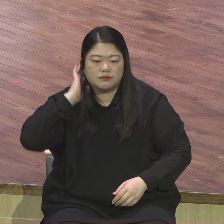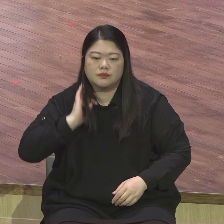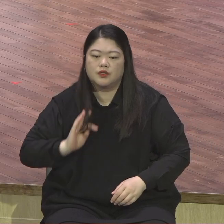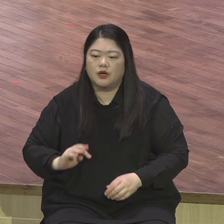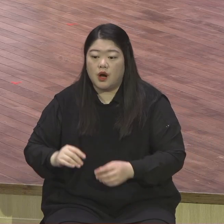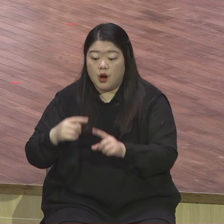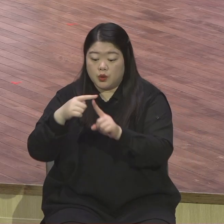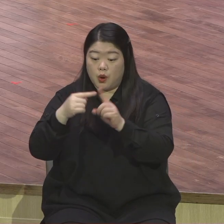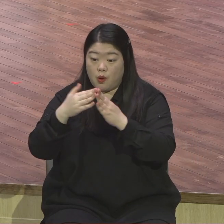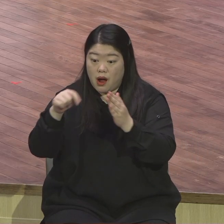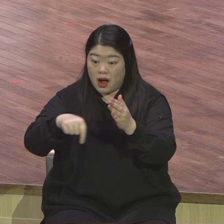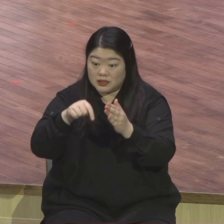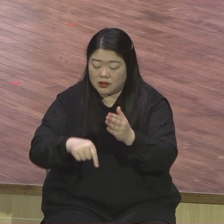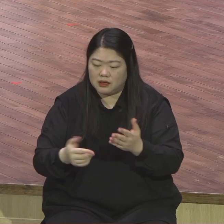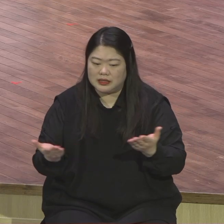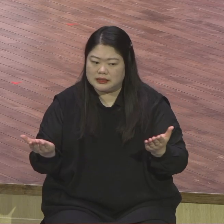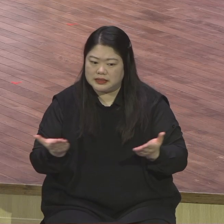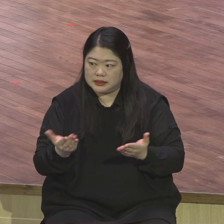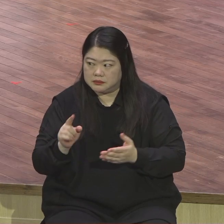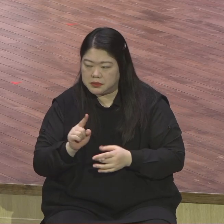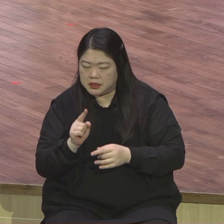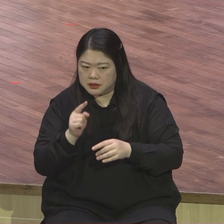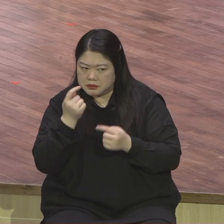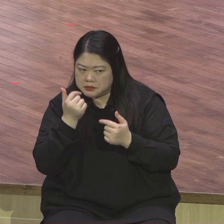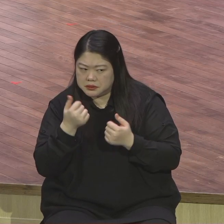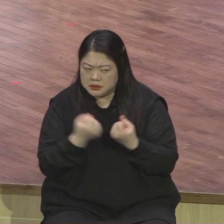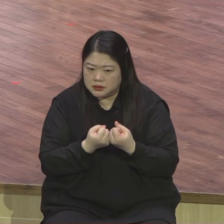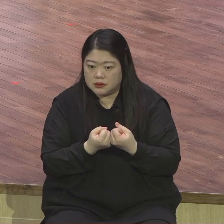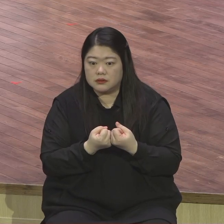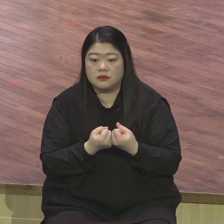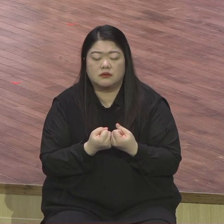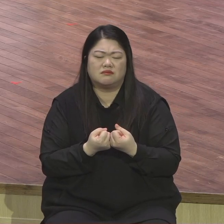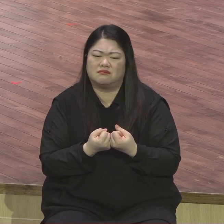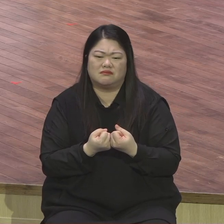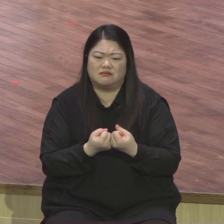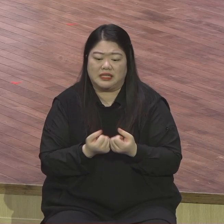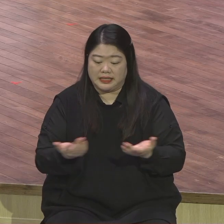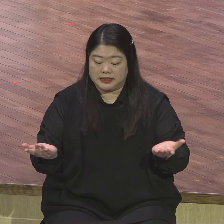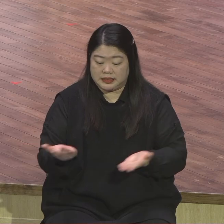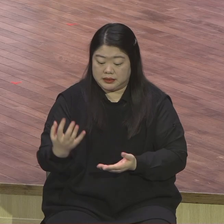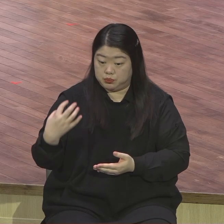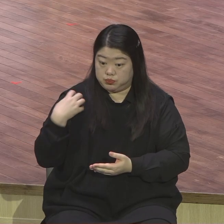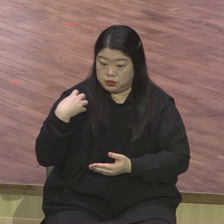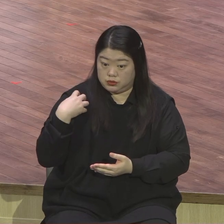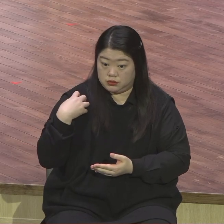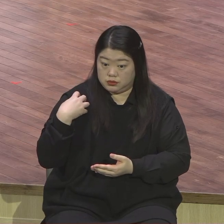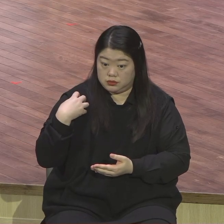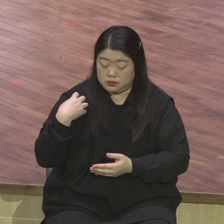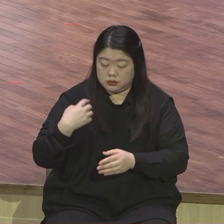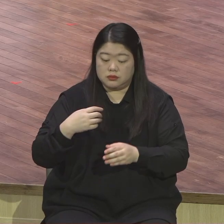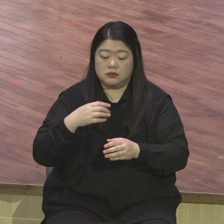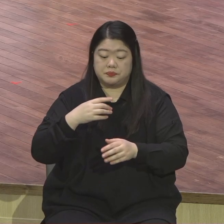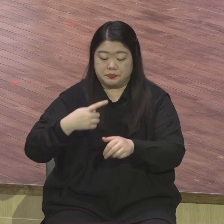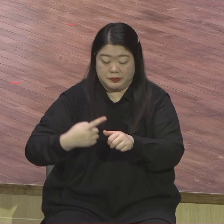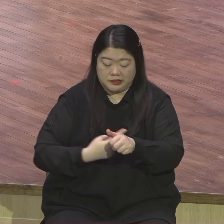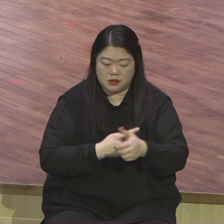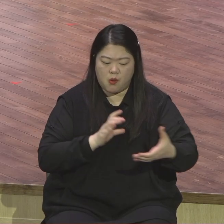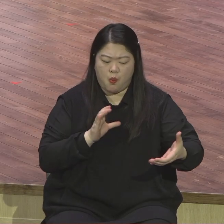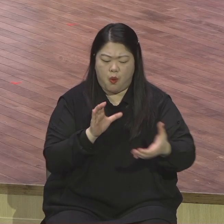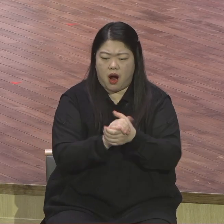아니에요 직분 화목하게 하는 것입니다 화목하게 하죠 화목하게 예수 그리도의 십자가 대속의